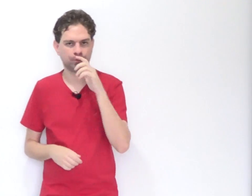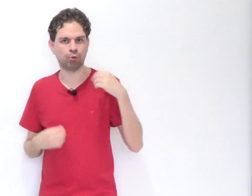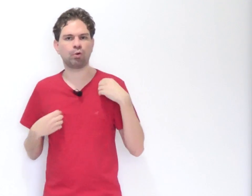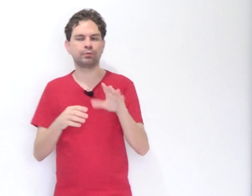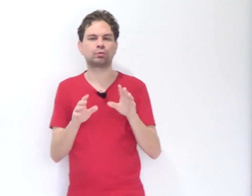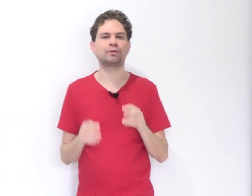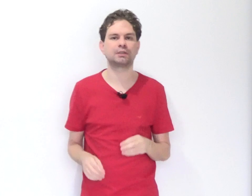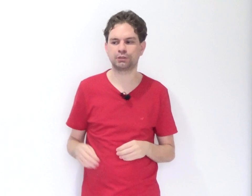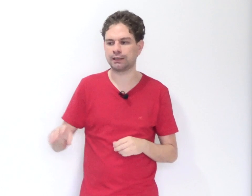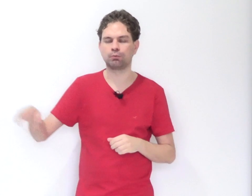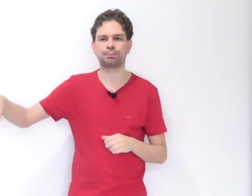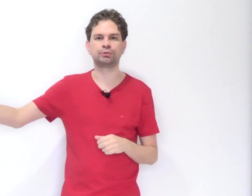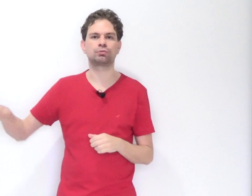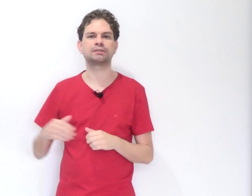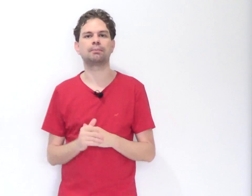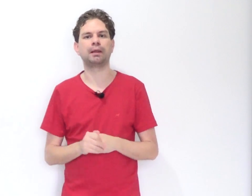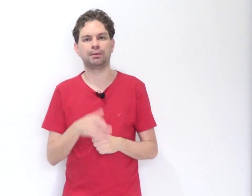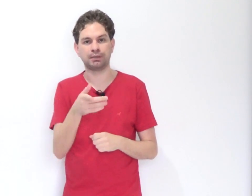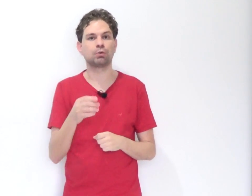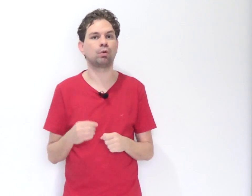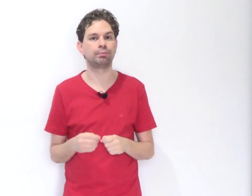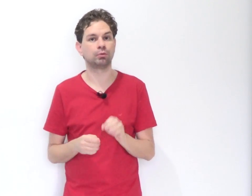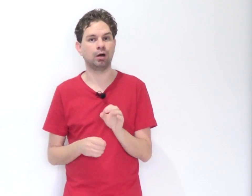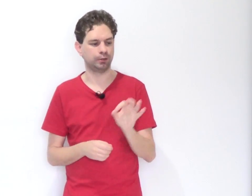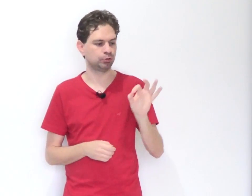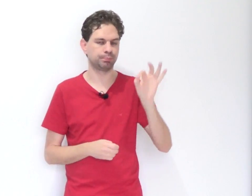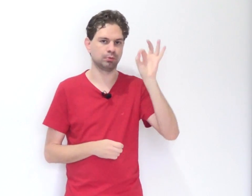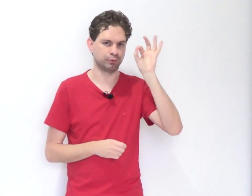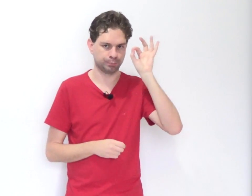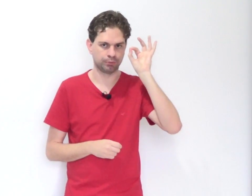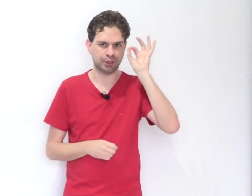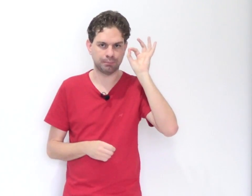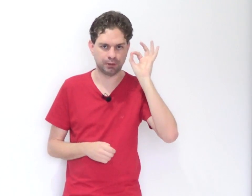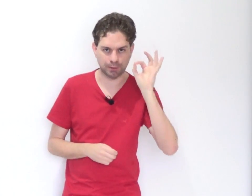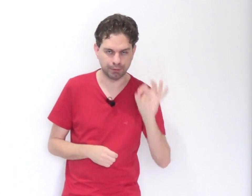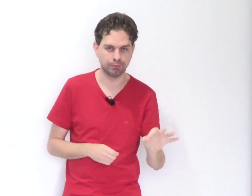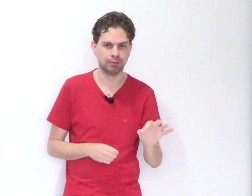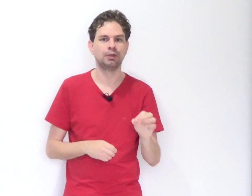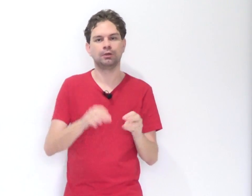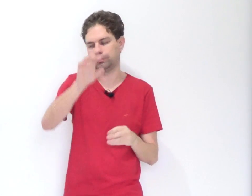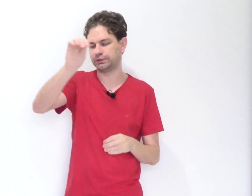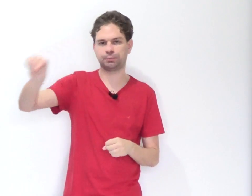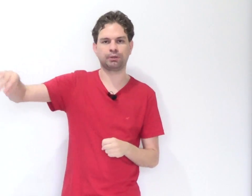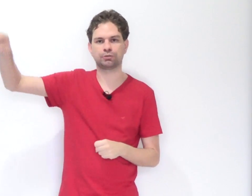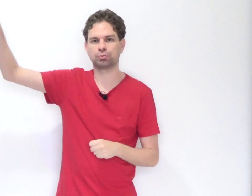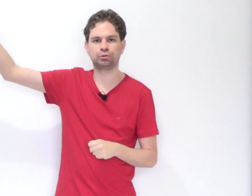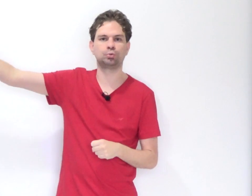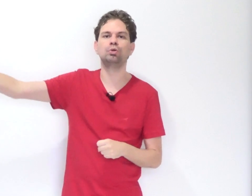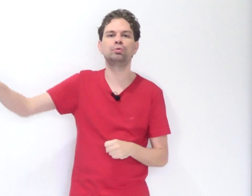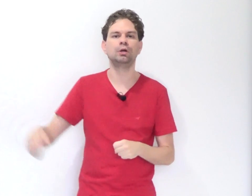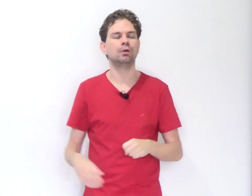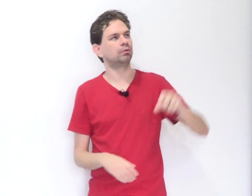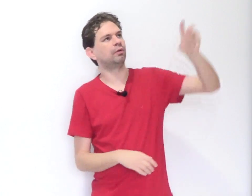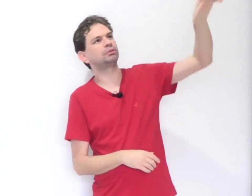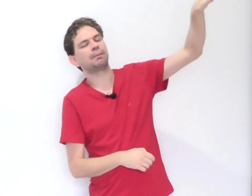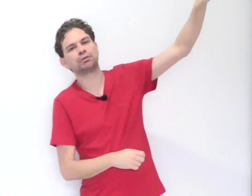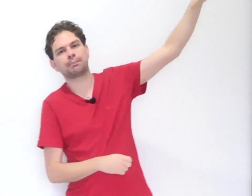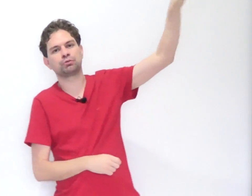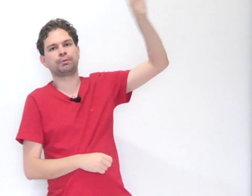Eu combino com você de cada um explodir sua assembleia, mas eu combino, ó, eu vou explodir a minha em abril, você explode a sua em julho, ou vamos chamar outra pessoa pra